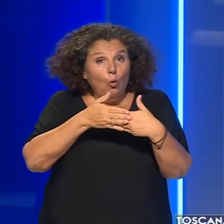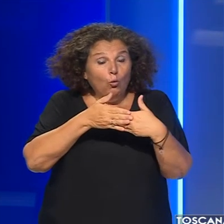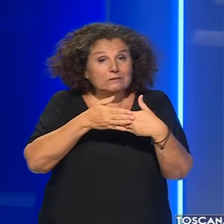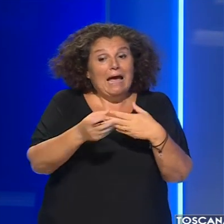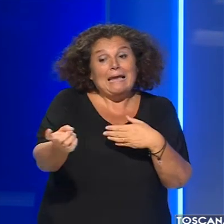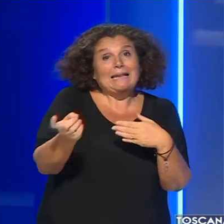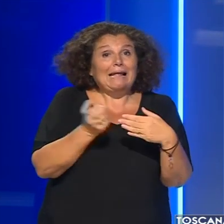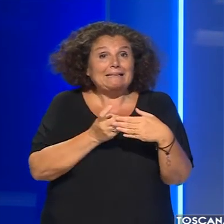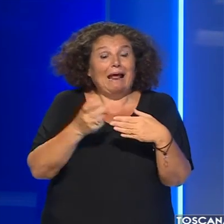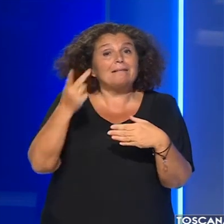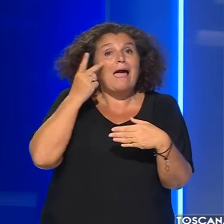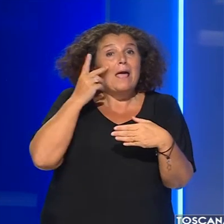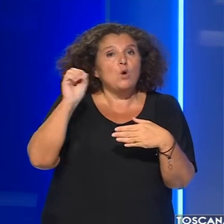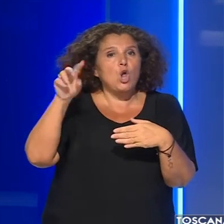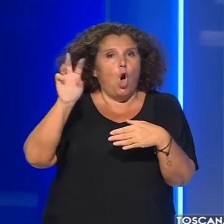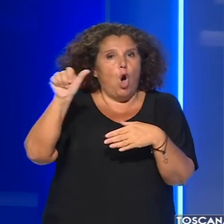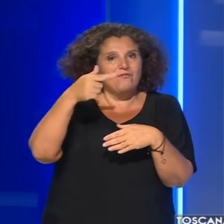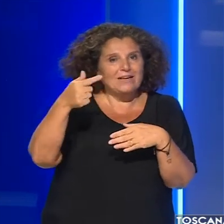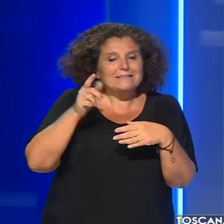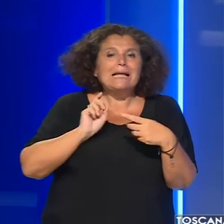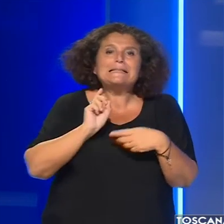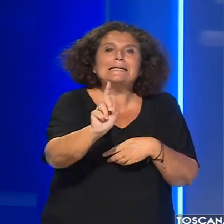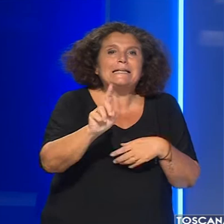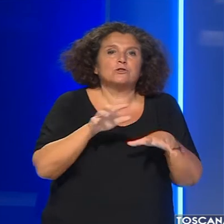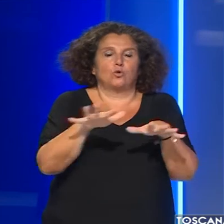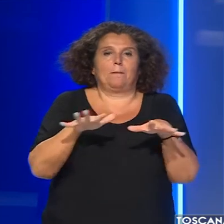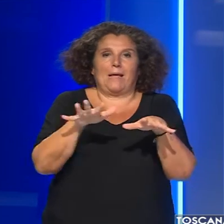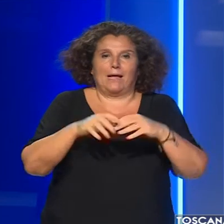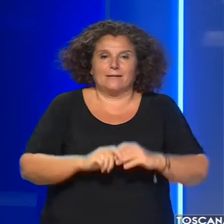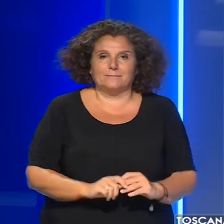l'entrata Empoli-Ovest in direzione Mare.